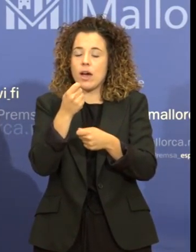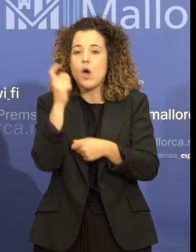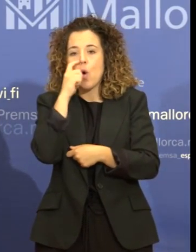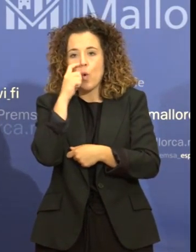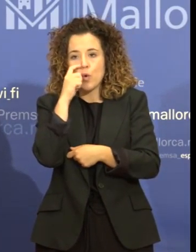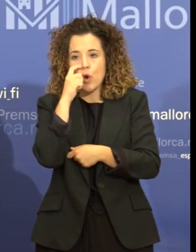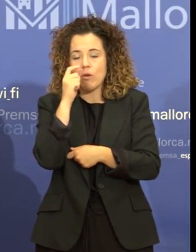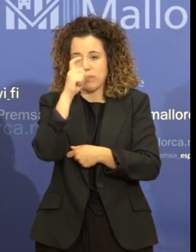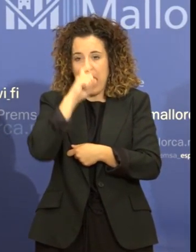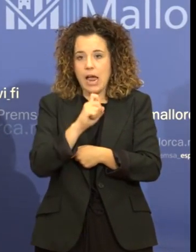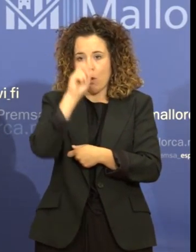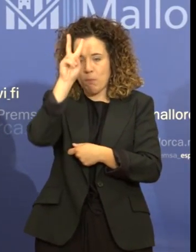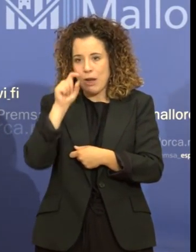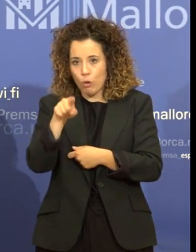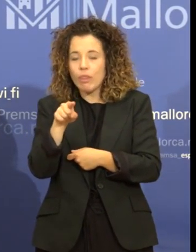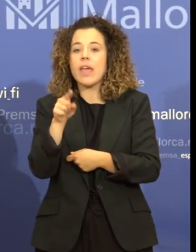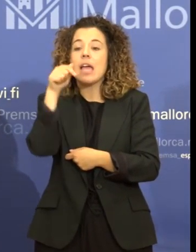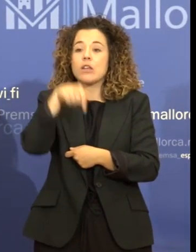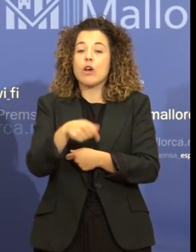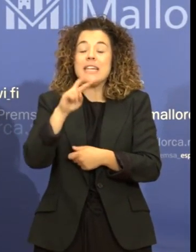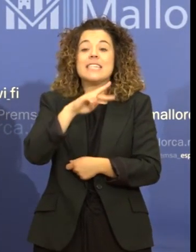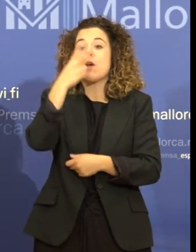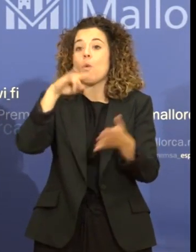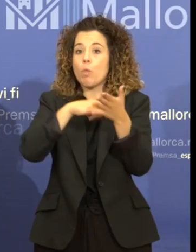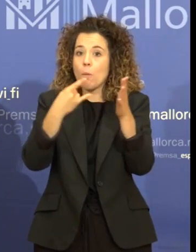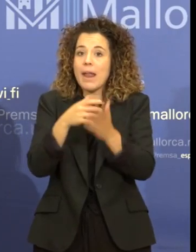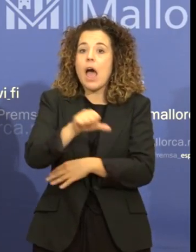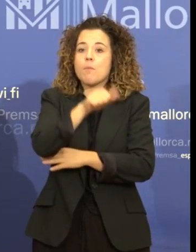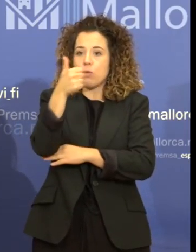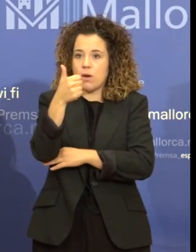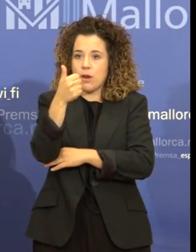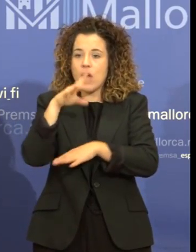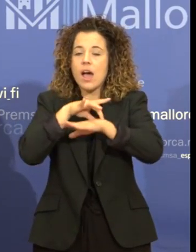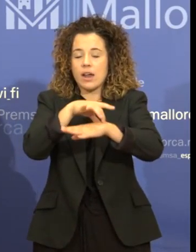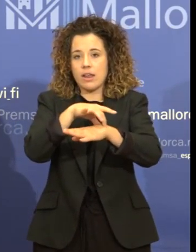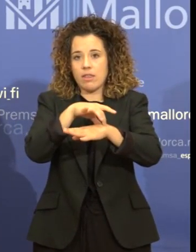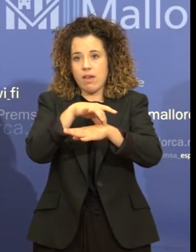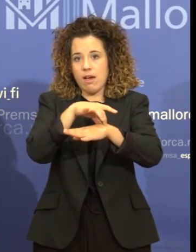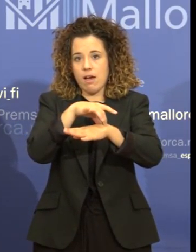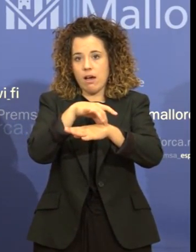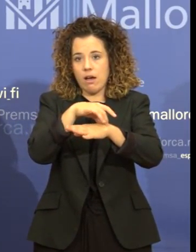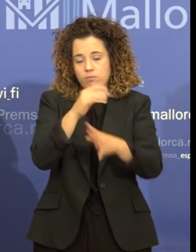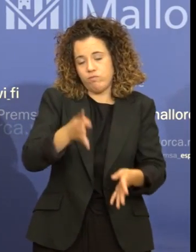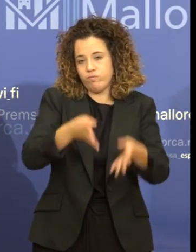Bé, aquesta setmana aprovarem el segon pla d'inspeccions de l'Agència de Disciplina Urbanística.